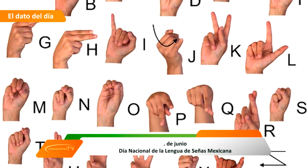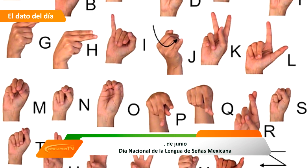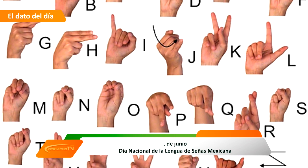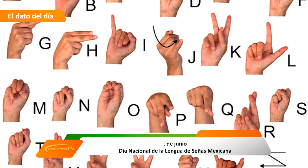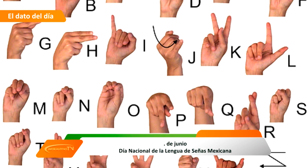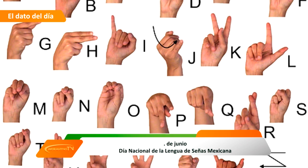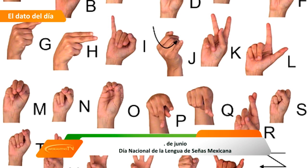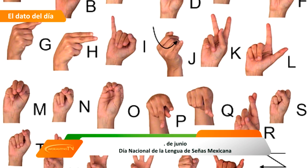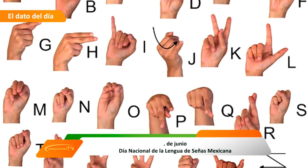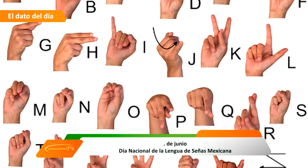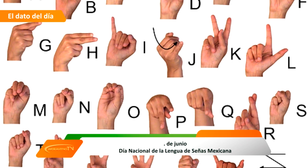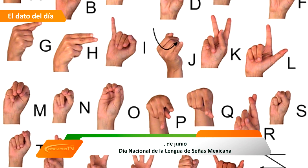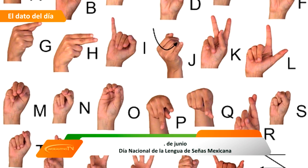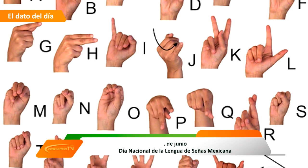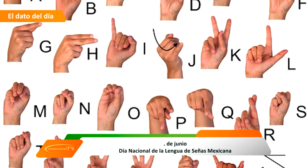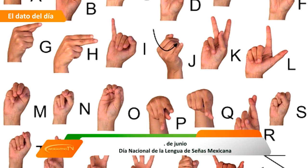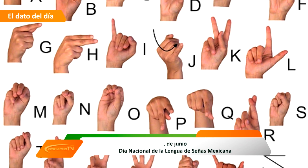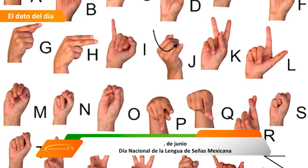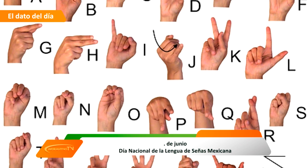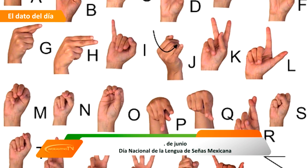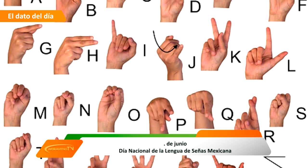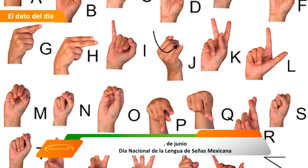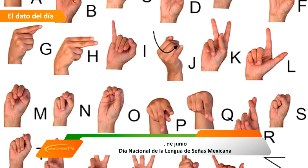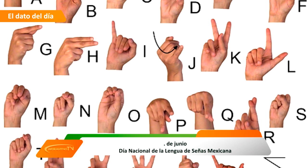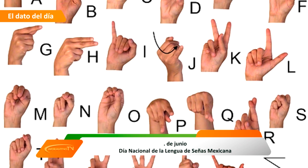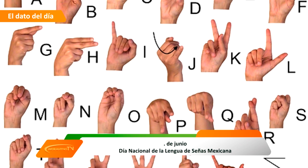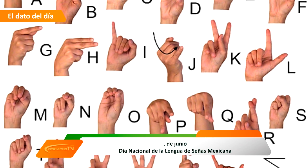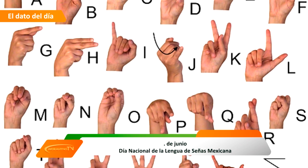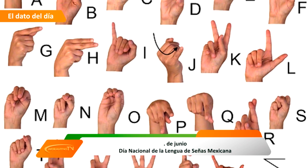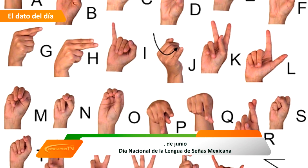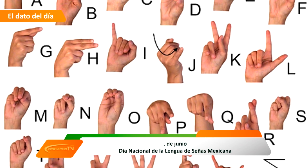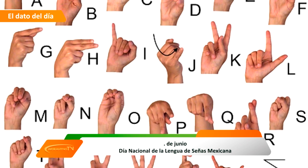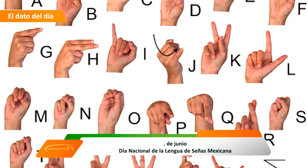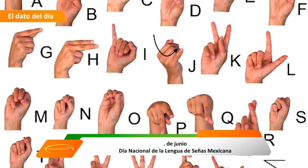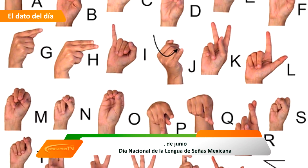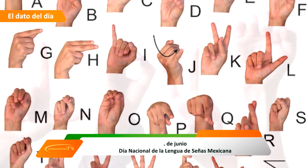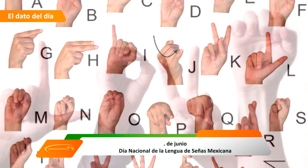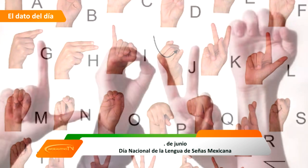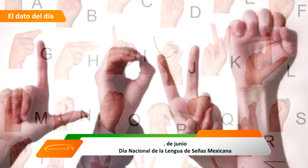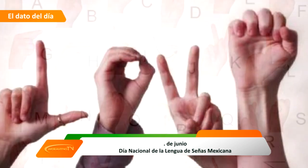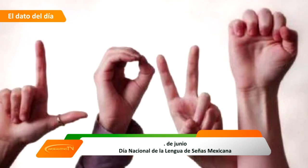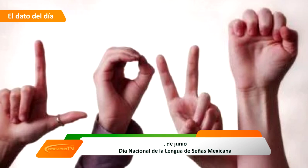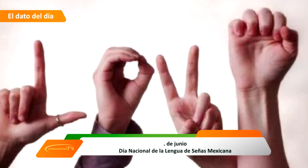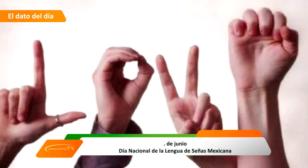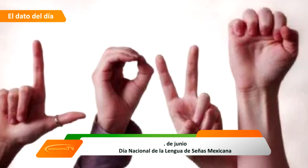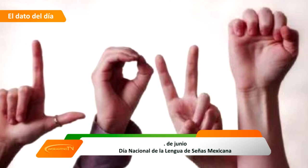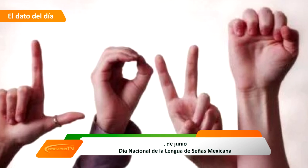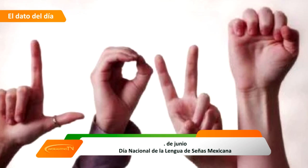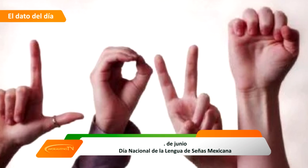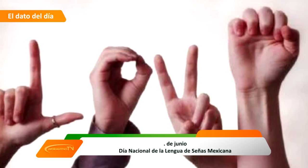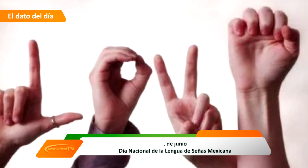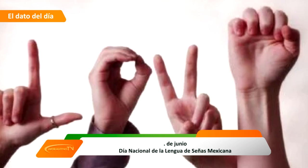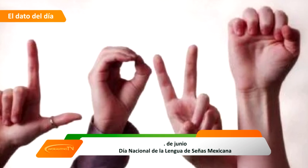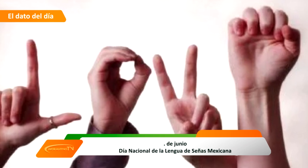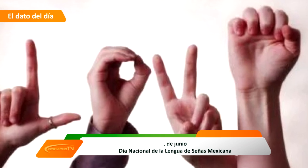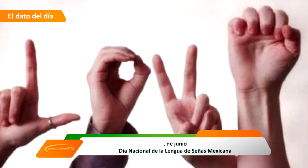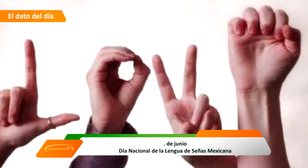lingüístico de dicha comunidad. La comunicación es de gran importancia para el entendimiento del ser humano está en su naturaleza, busca formas de